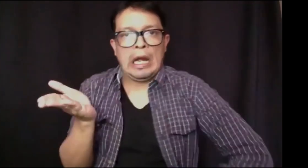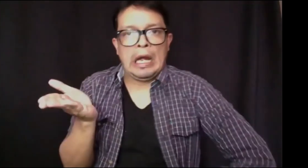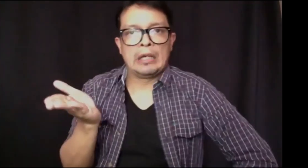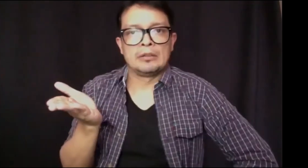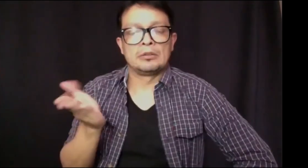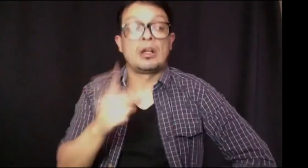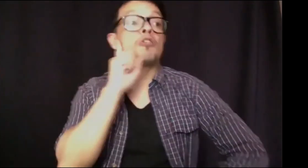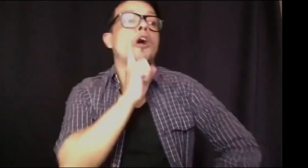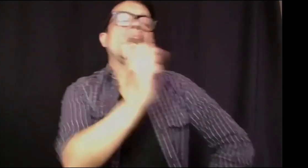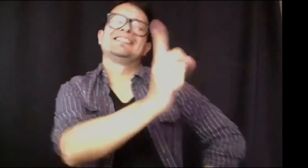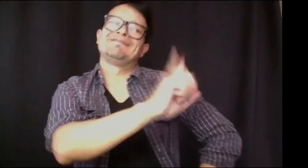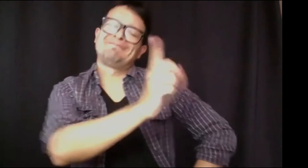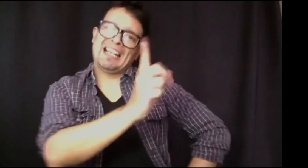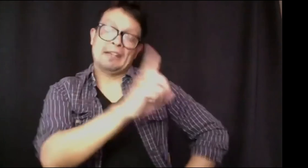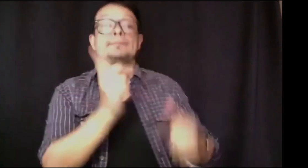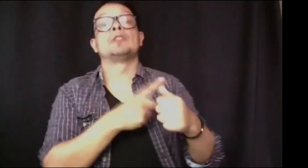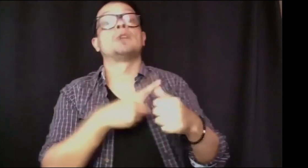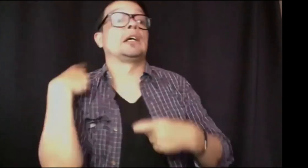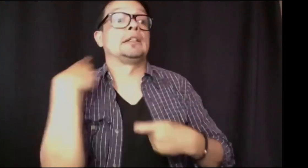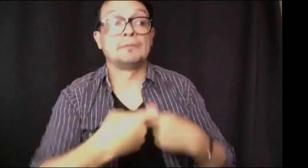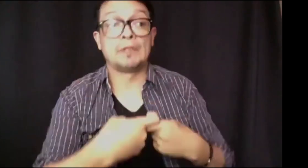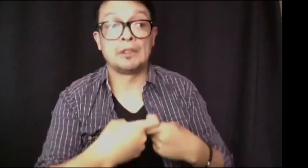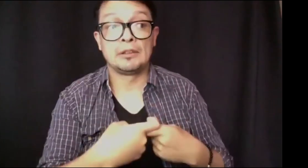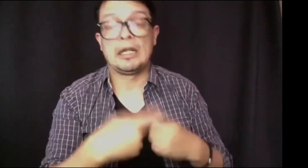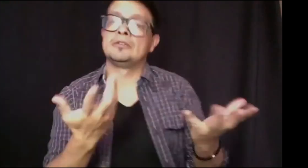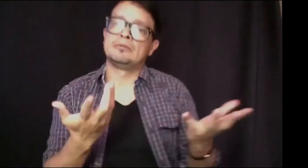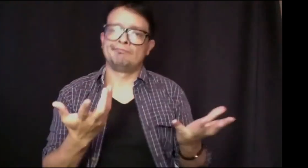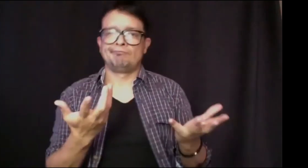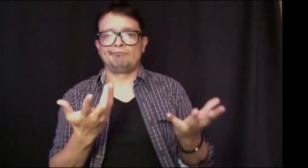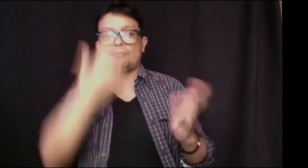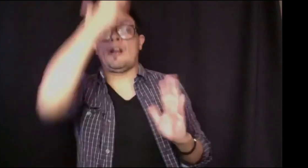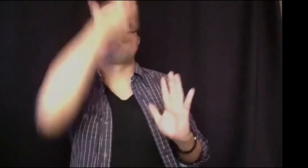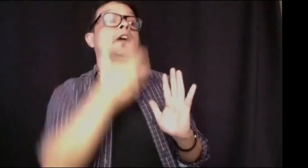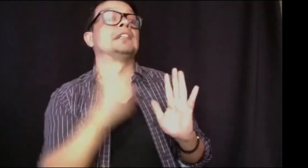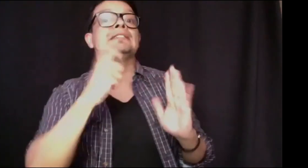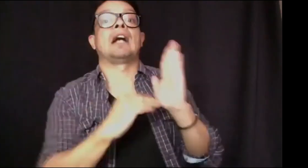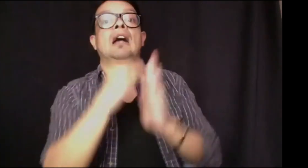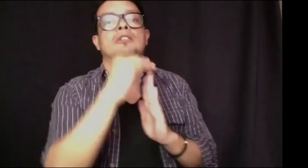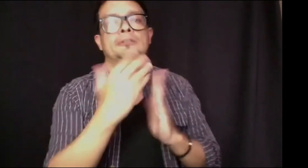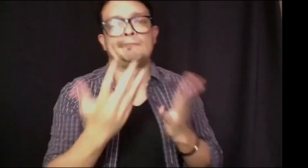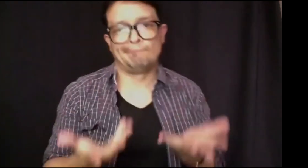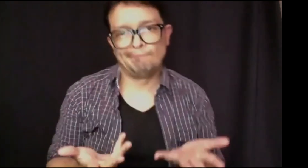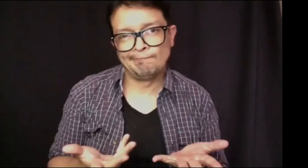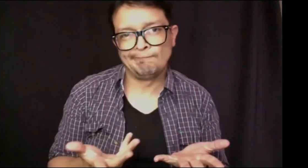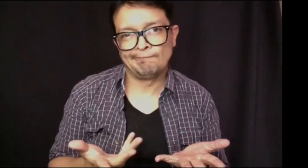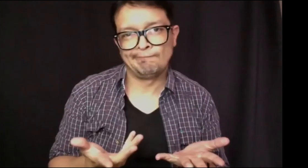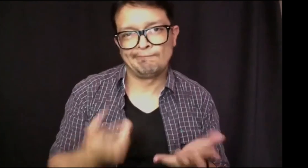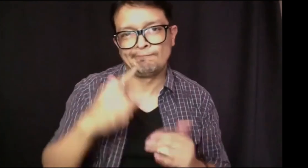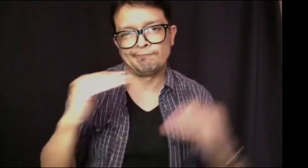adquieren una gran habilidad en el uso de la lengua. Entonces, de manera semejante podemos pensar en el caso de las personas sordas.